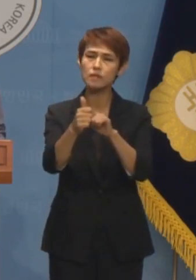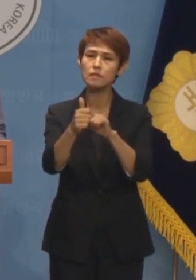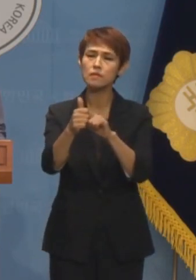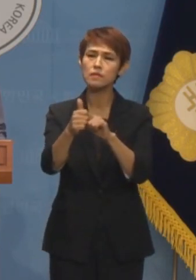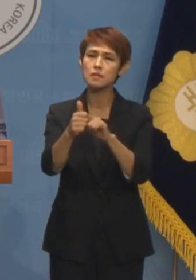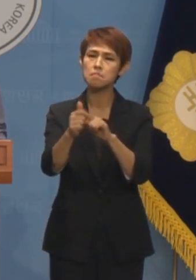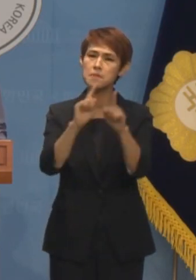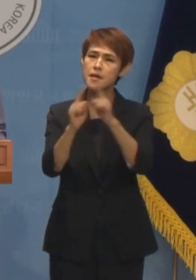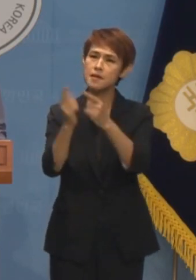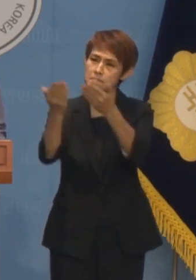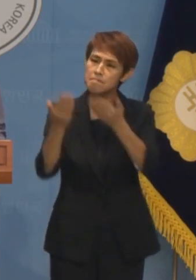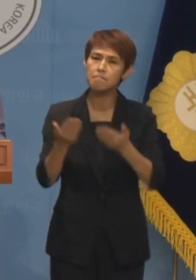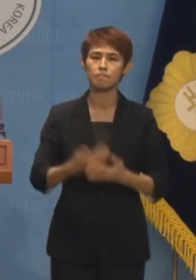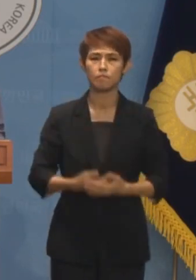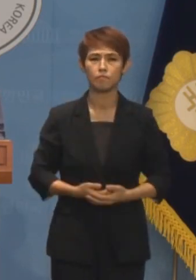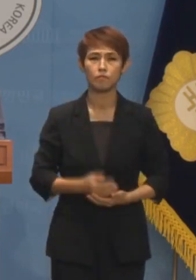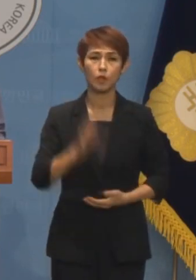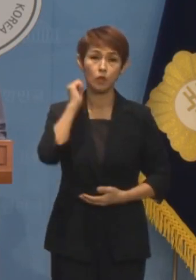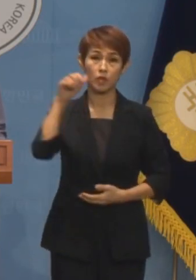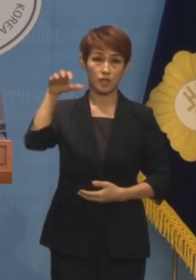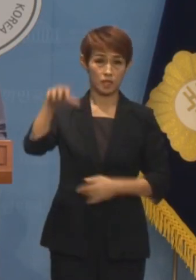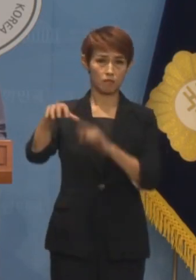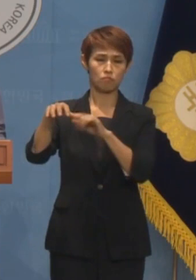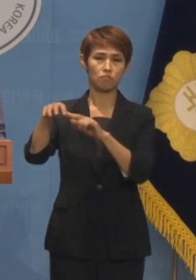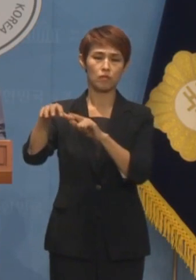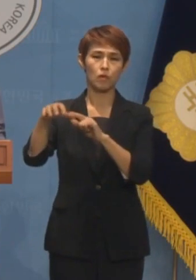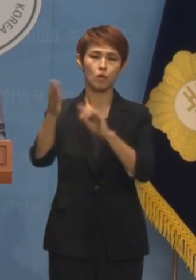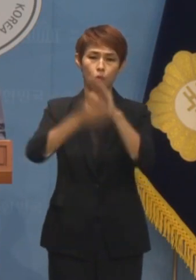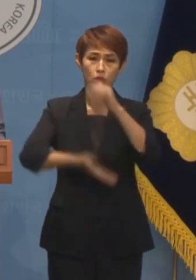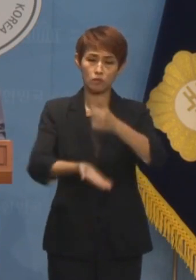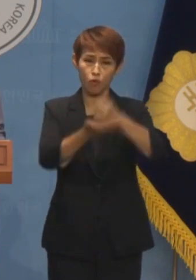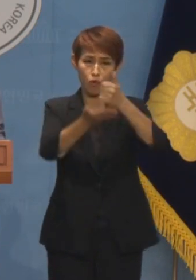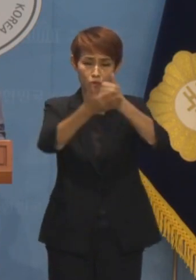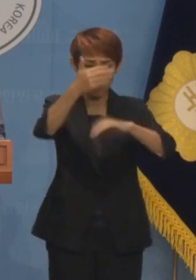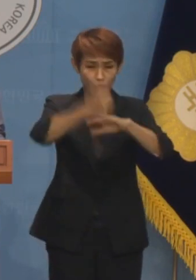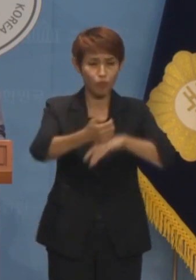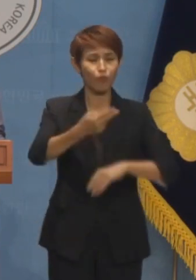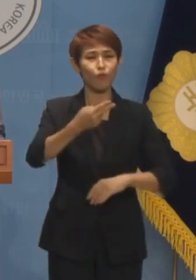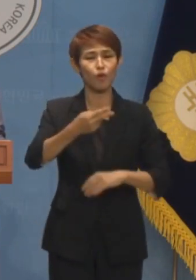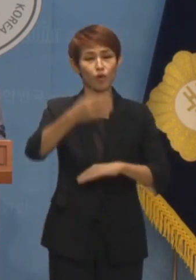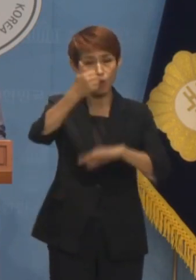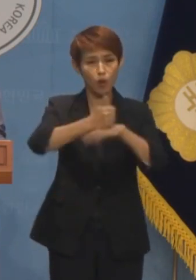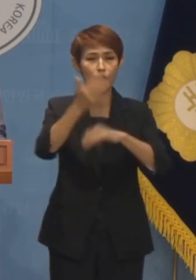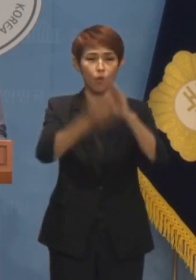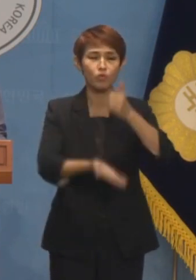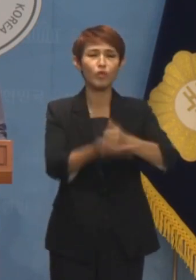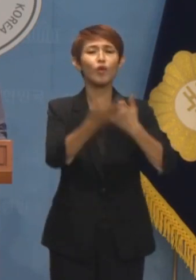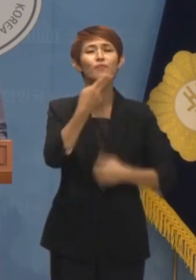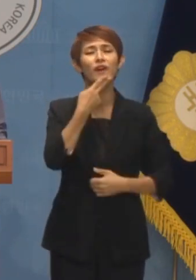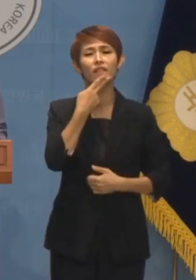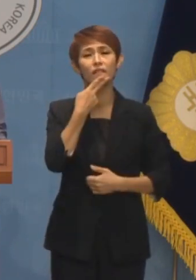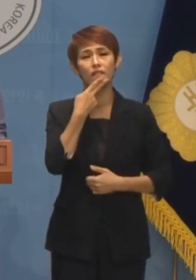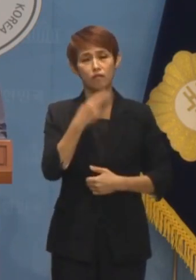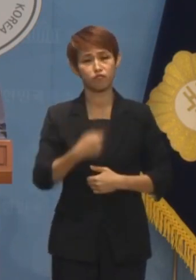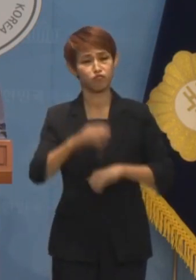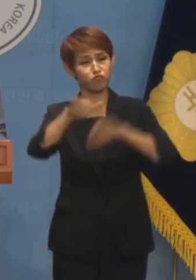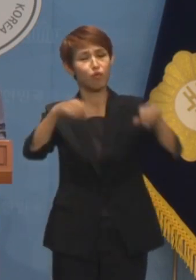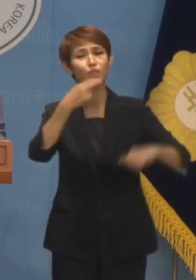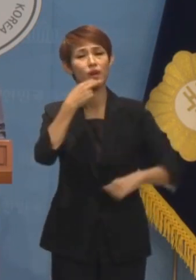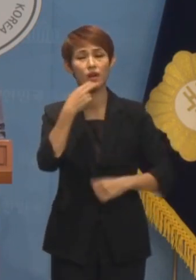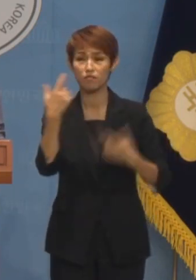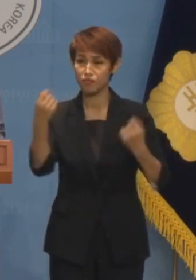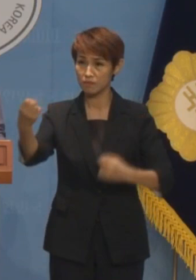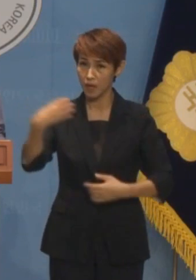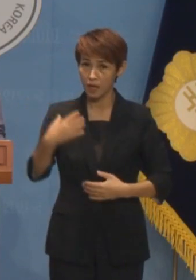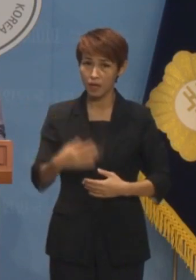합니다. 대통령실은 결과적으로 공천이 안 되었는데 무슨 개입이냐고 했습니다. 아무런 권한도